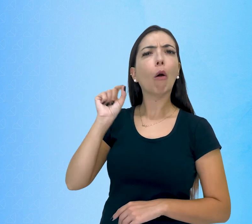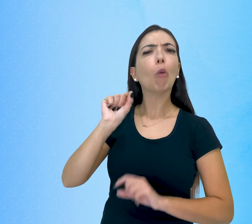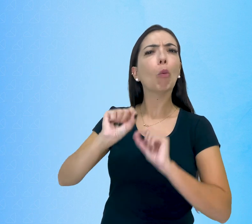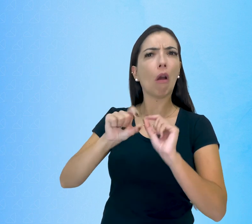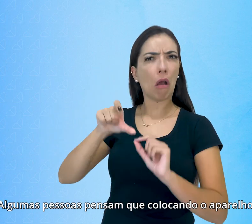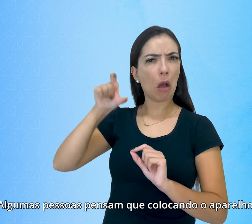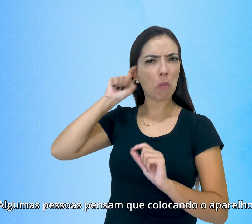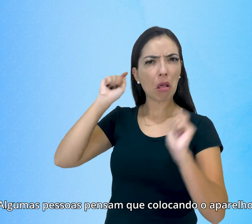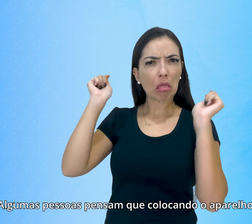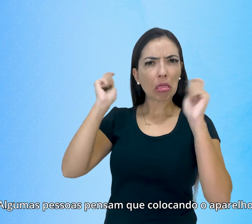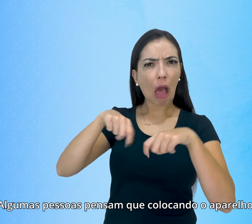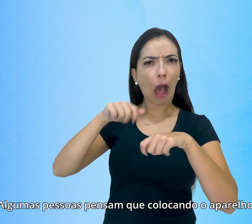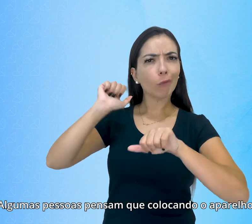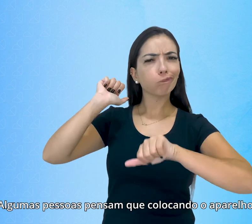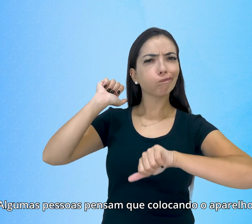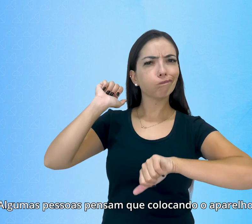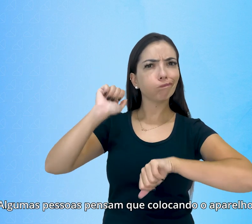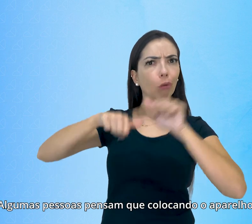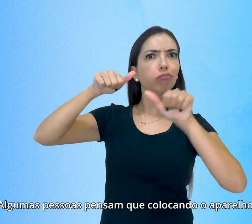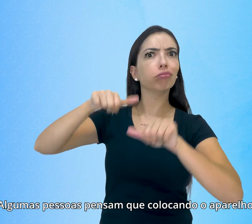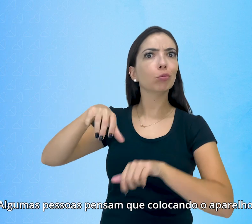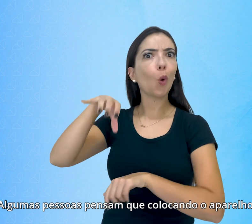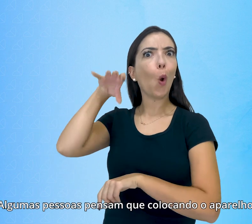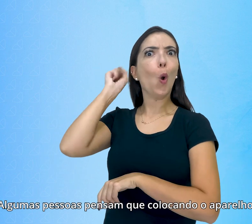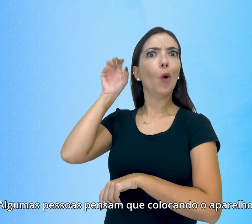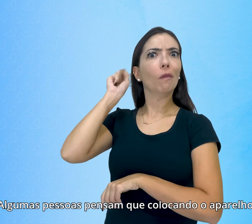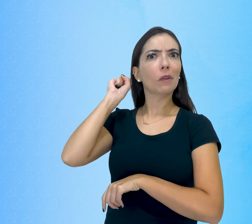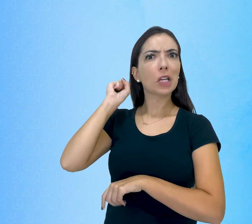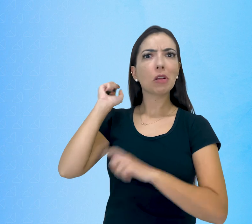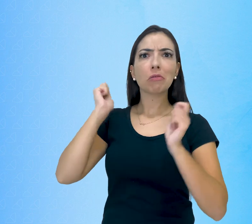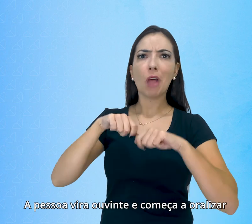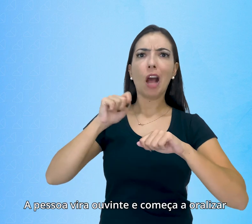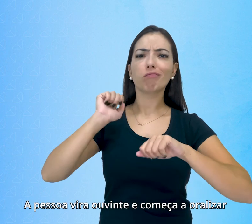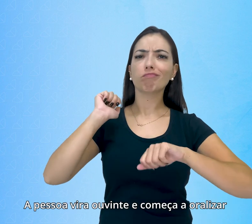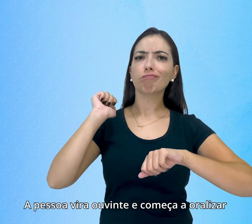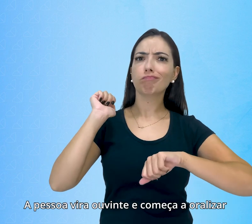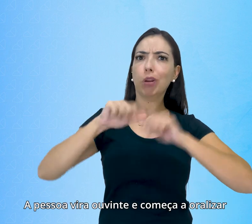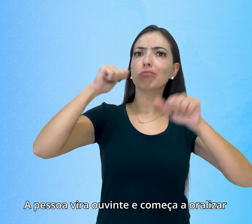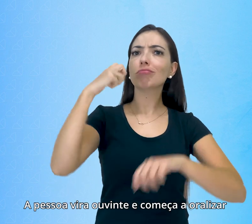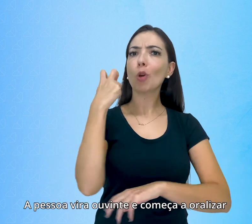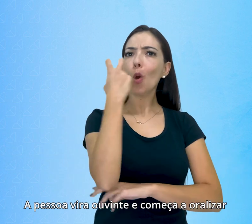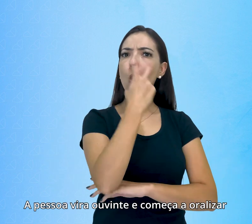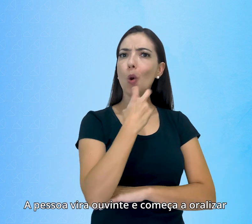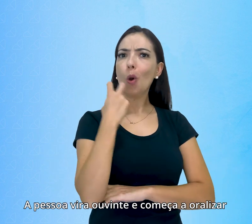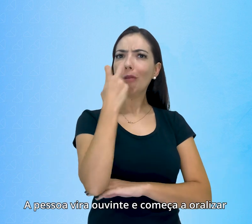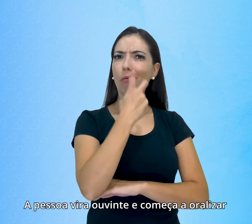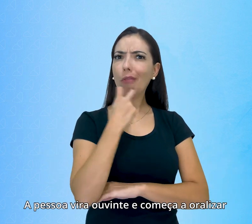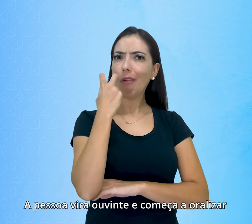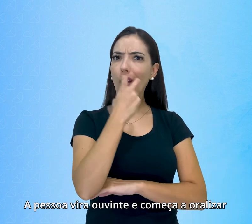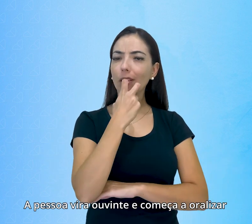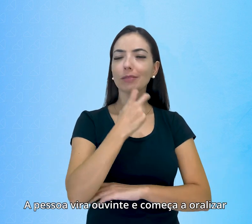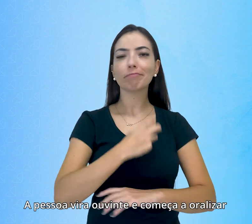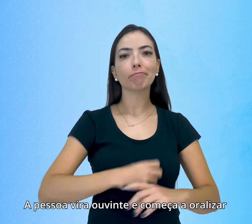Algumas pessoas pensam que colocando o aparelho, a pessoa vira ouvinte e começa a oralizar.